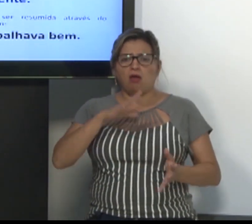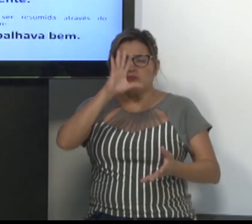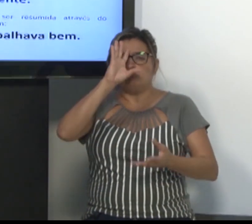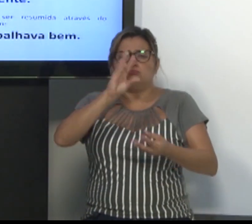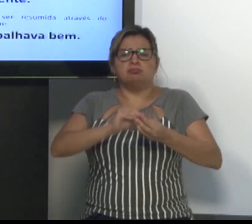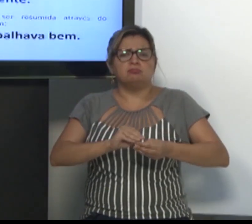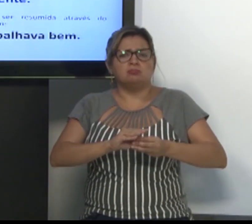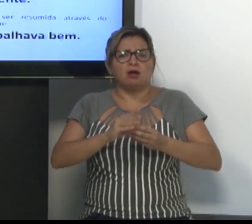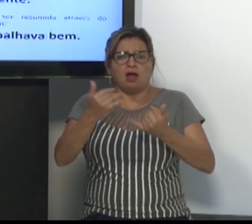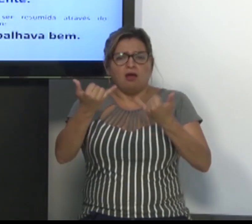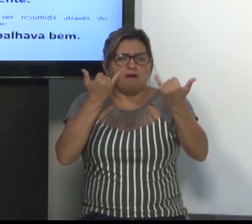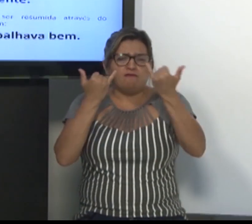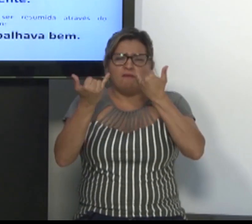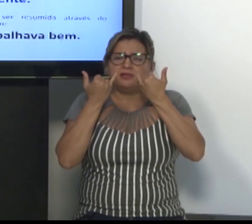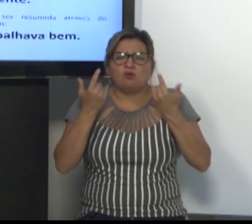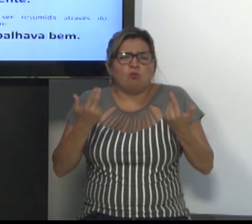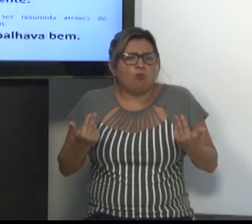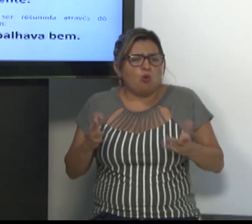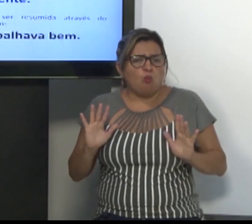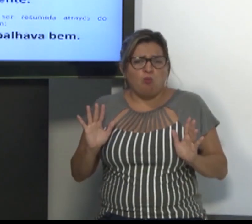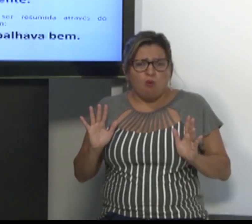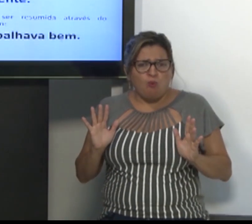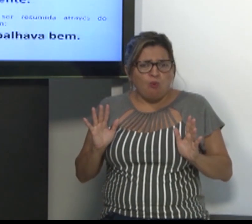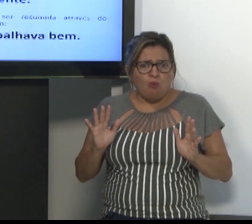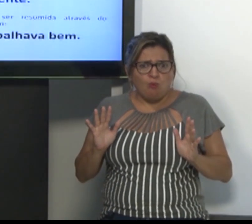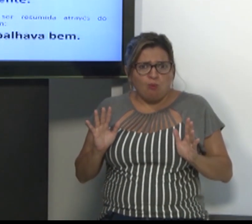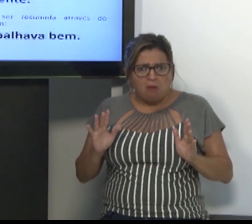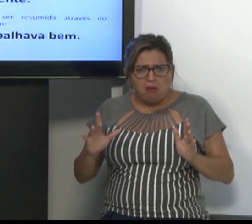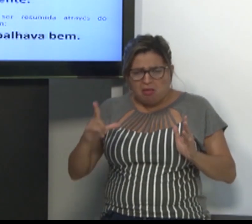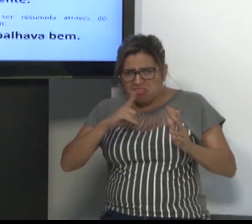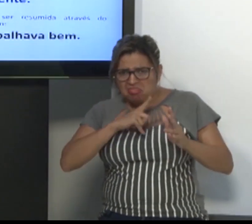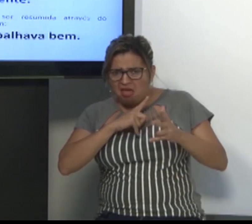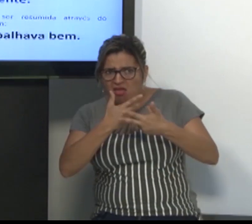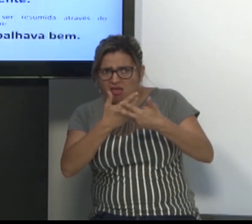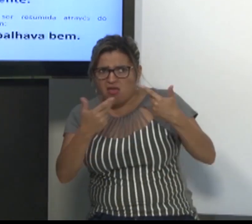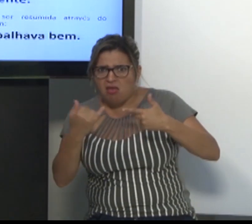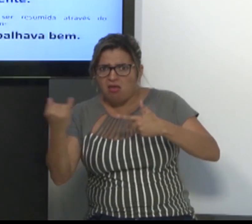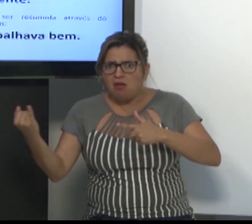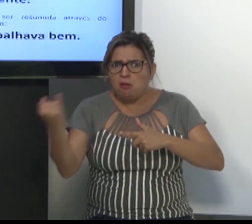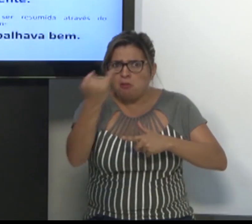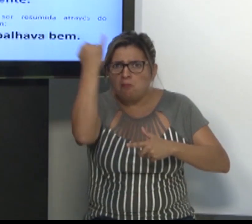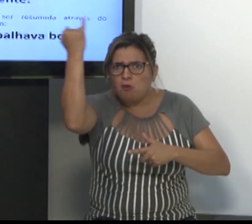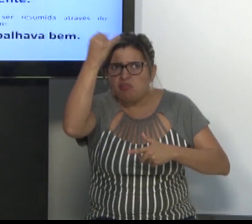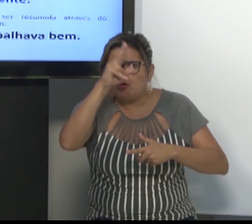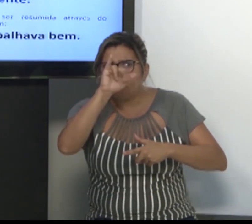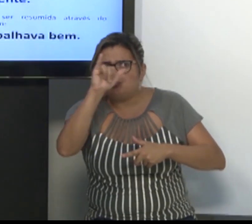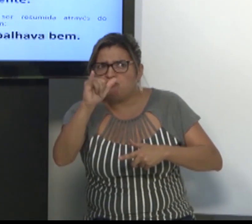repassada, ele conseguiu informar com clareza a ideia principal da frase.